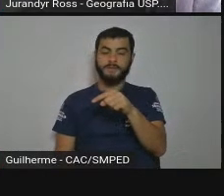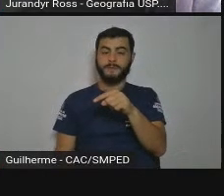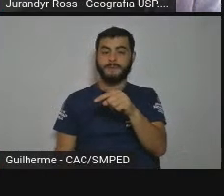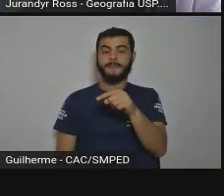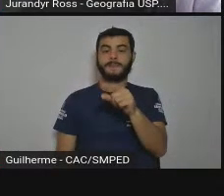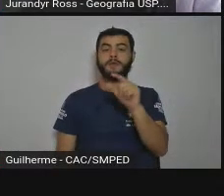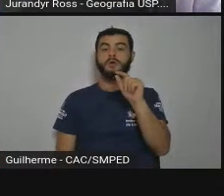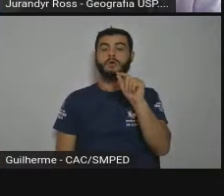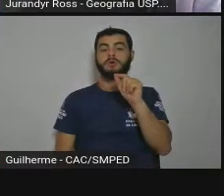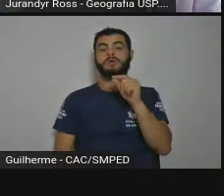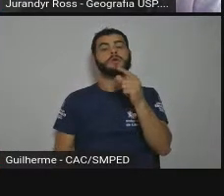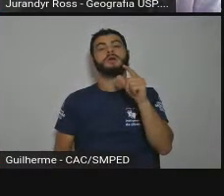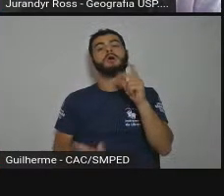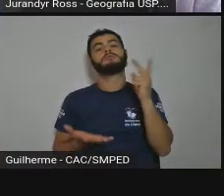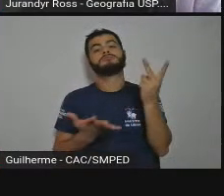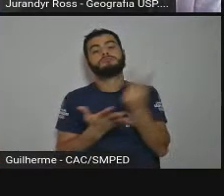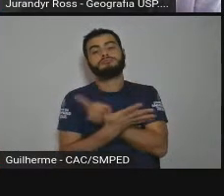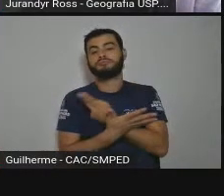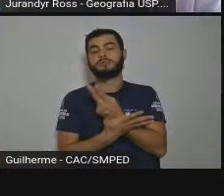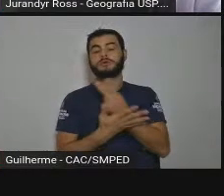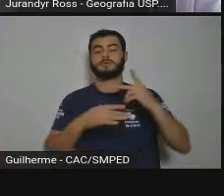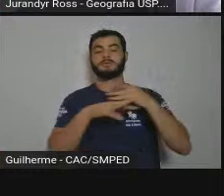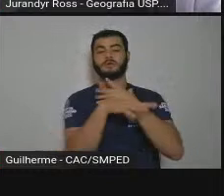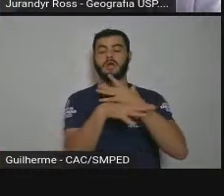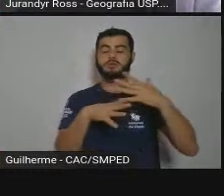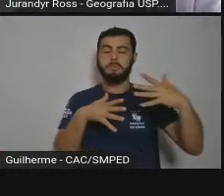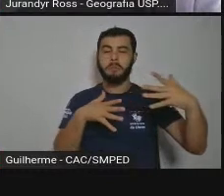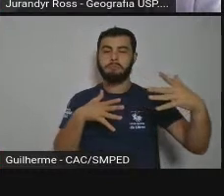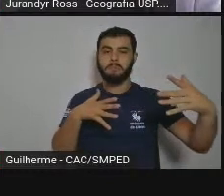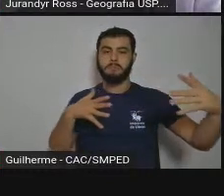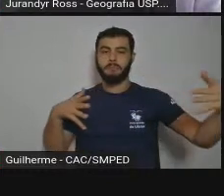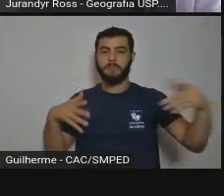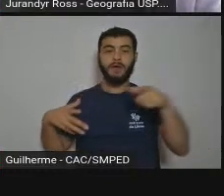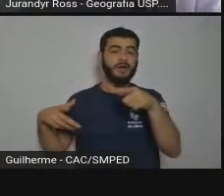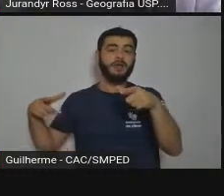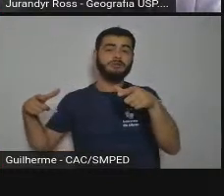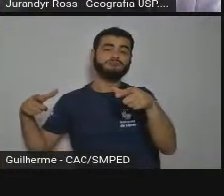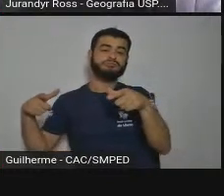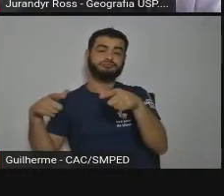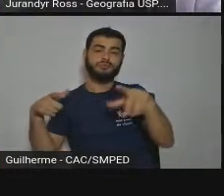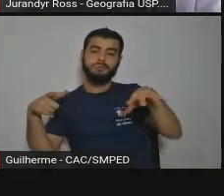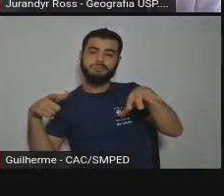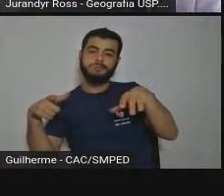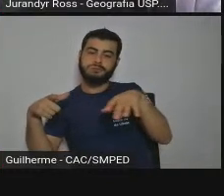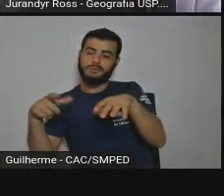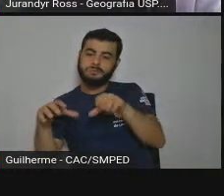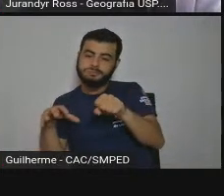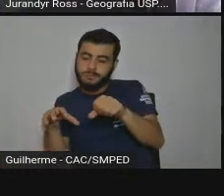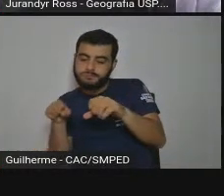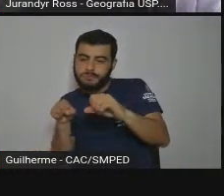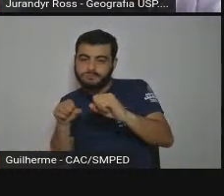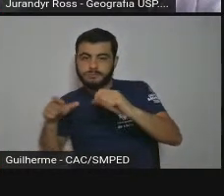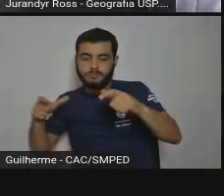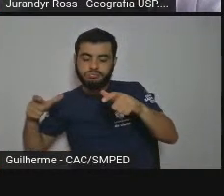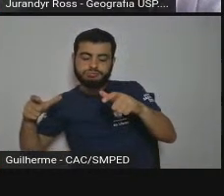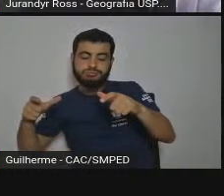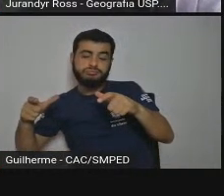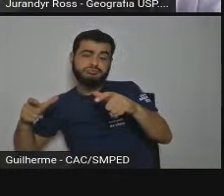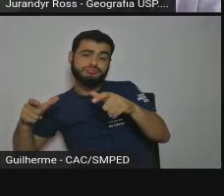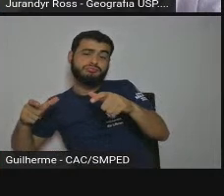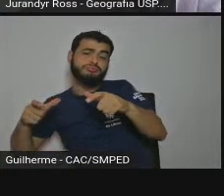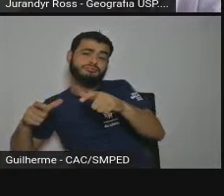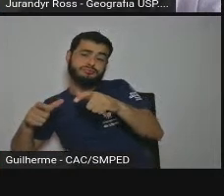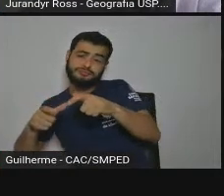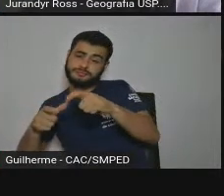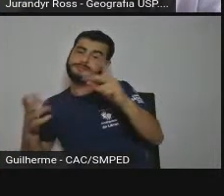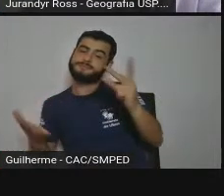chegando, que vão pressionando, que vão, como se diz, vão comendo pelas beiradas. Então nós temos lá no fundo as áreas lá da